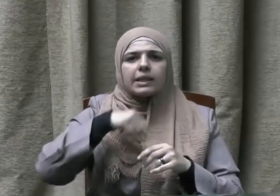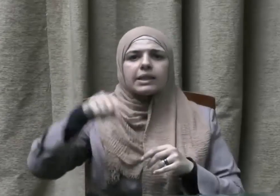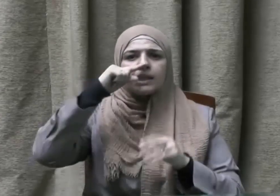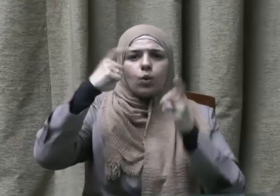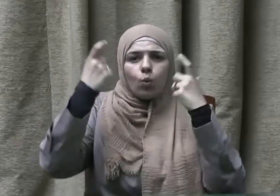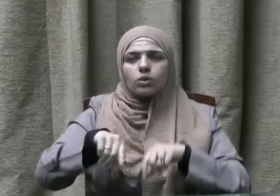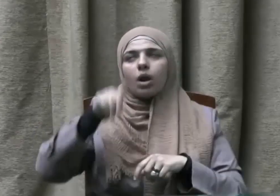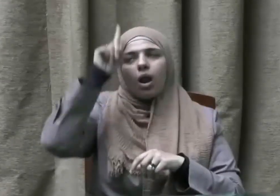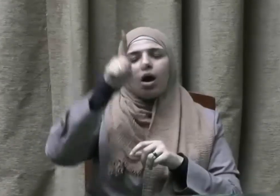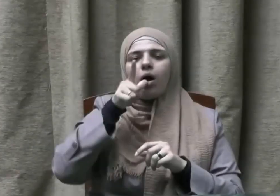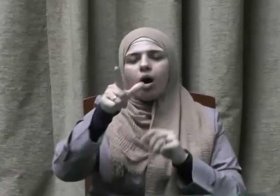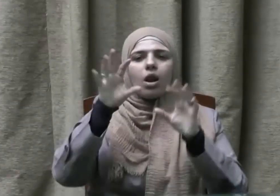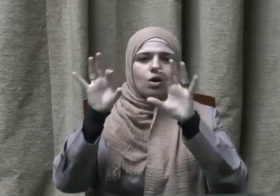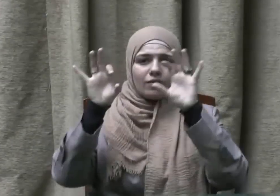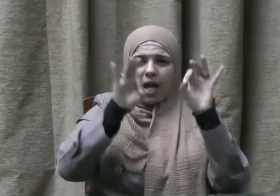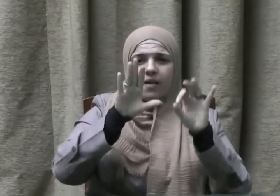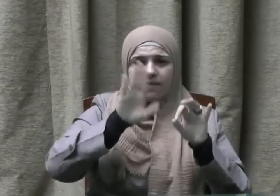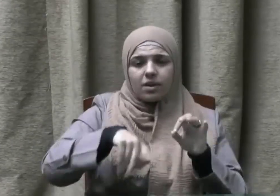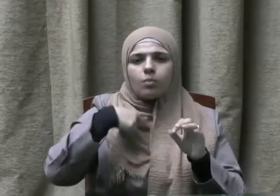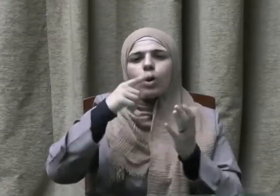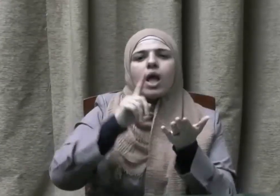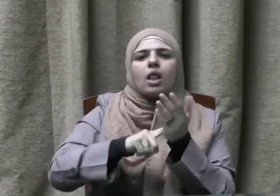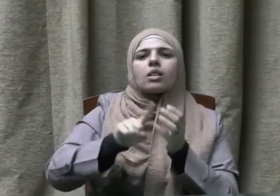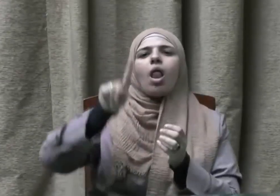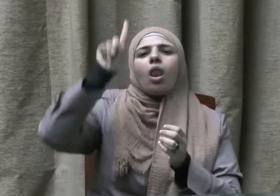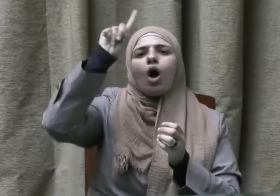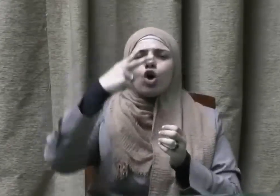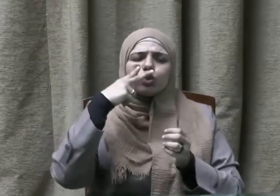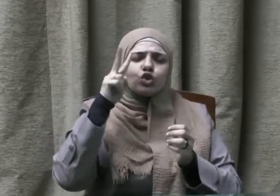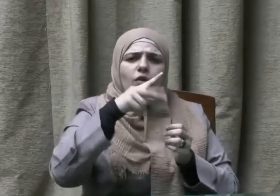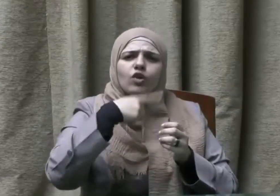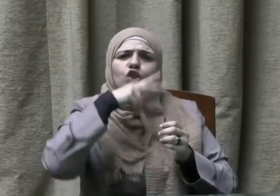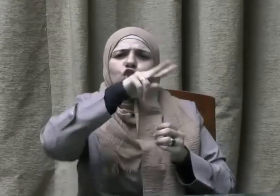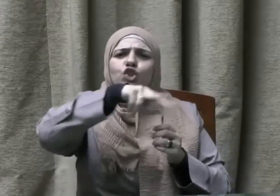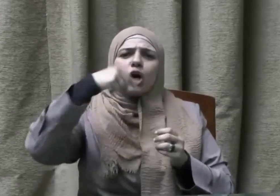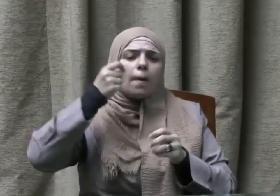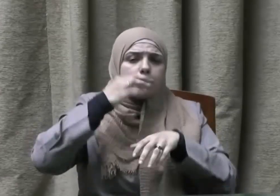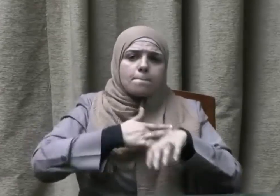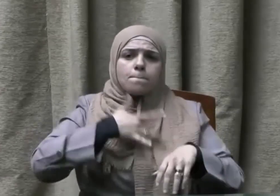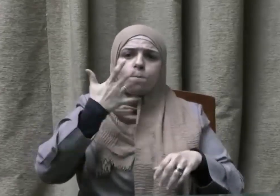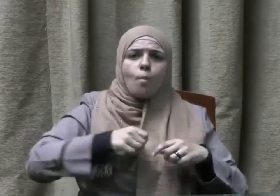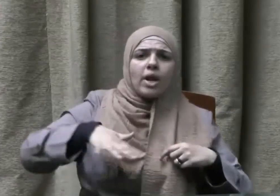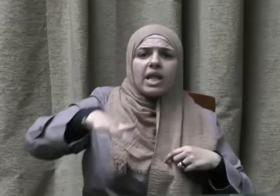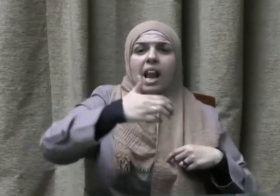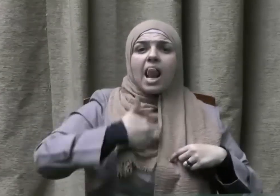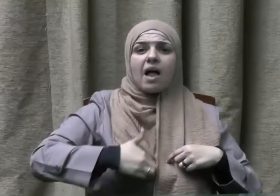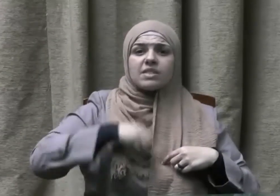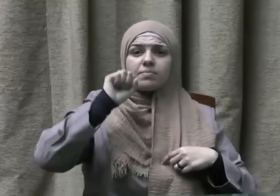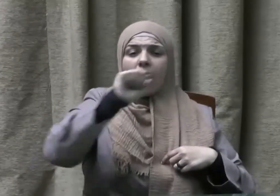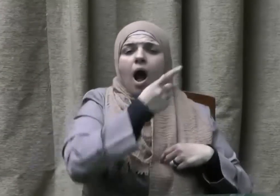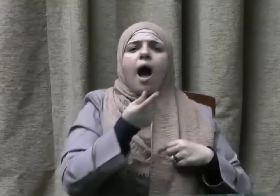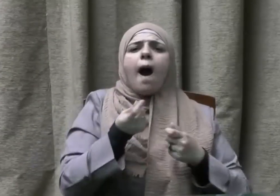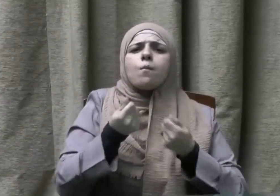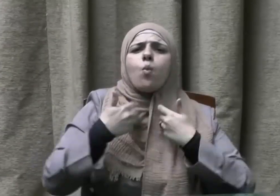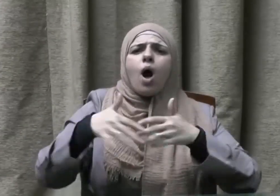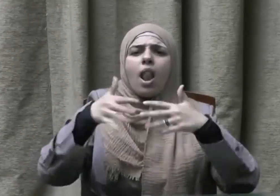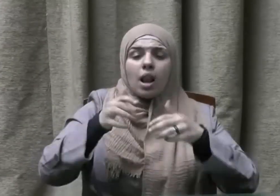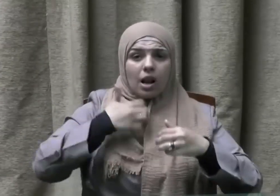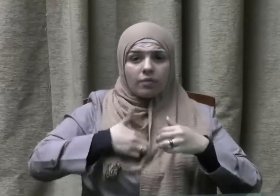رجل واحد امتثالا لقول الله تعالى واعتصموا بحبل الله جميعا ولا تفرقوا وقوله